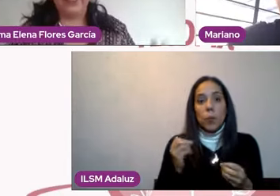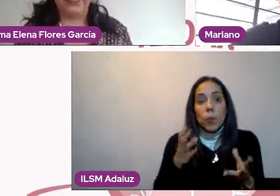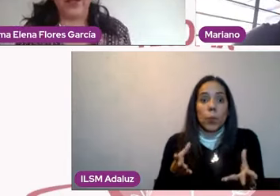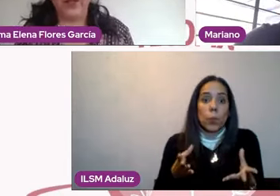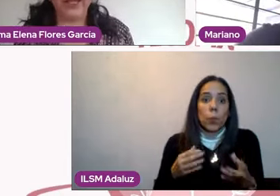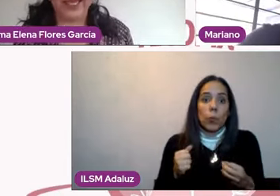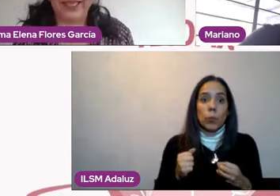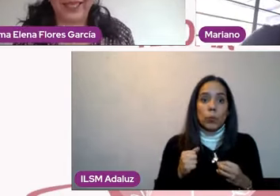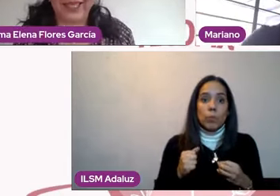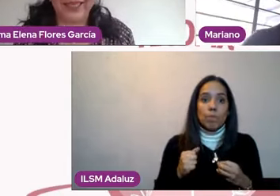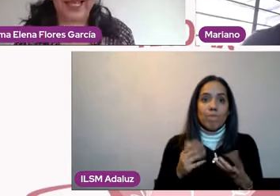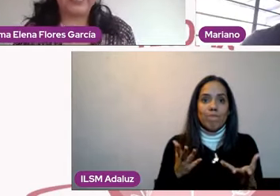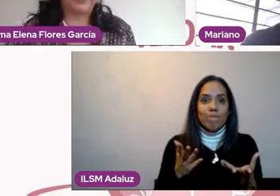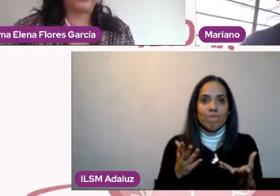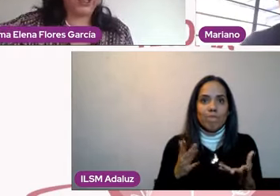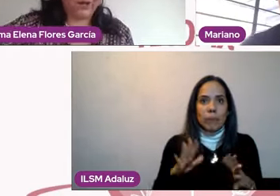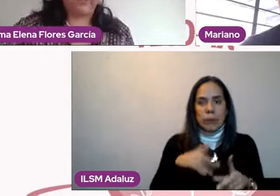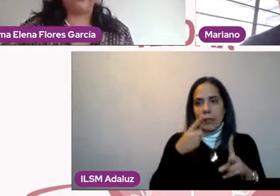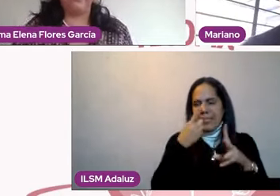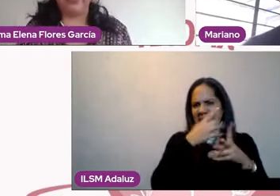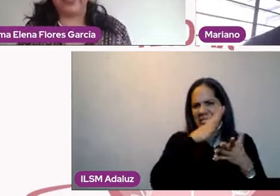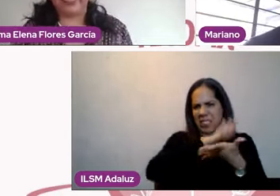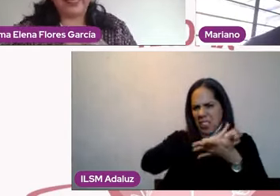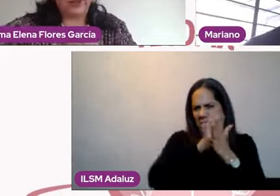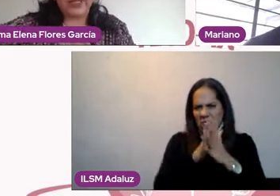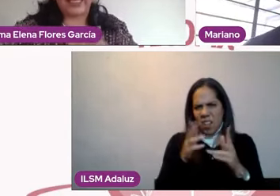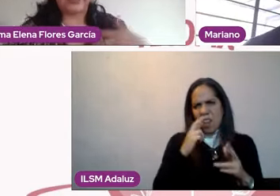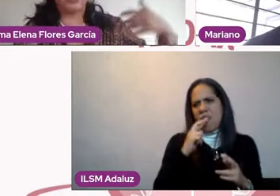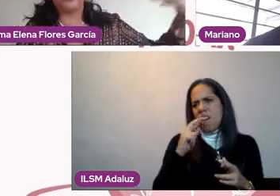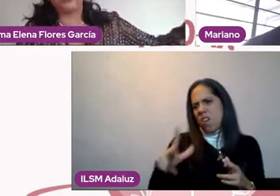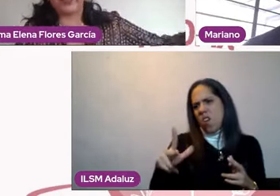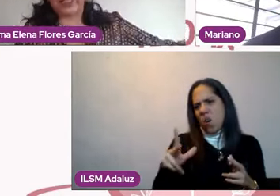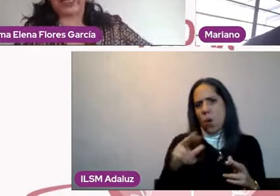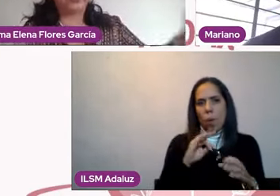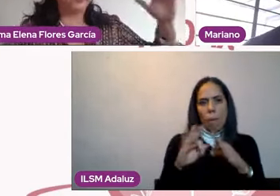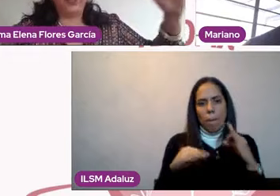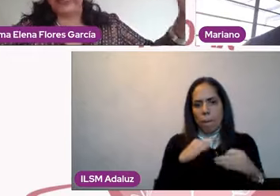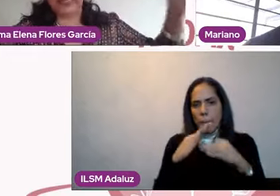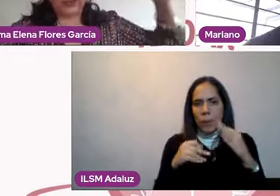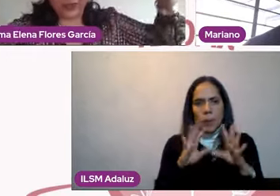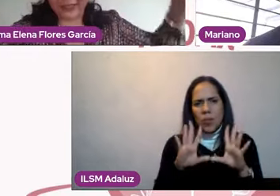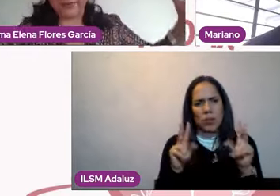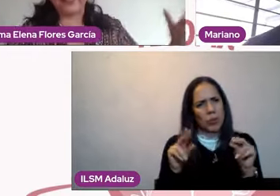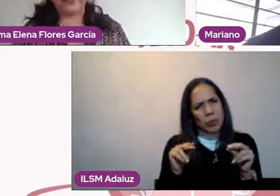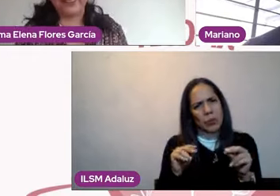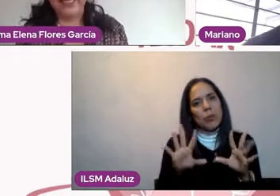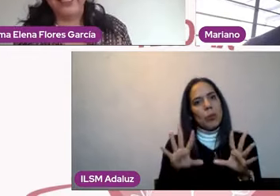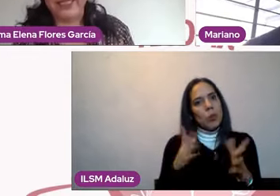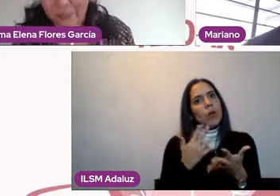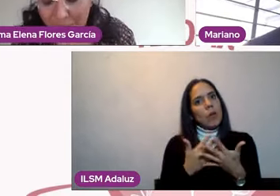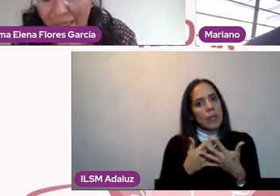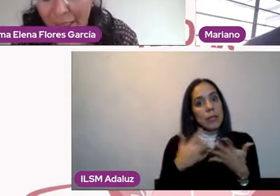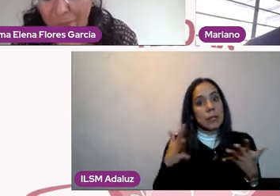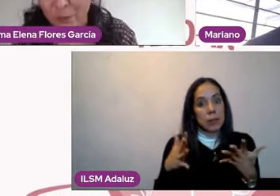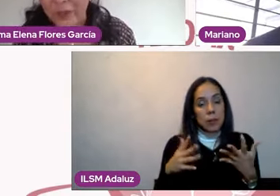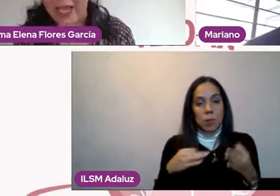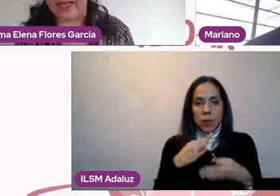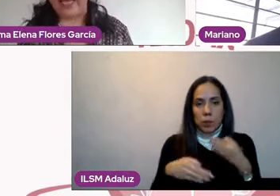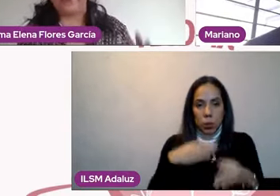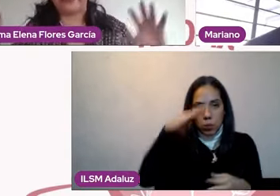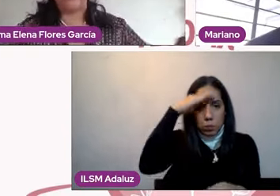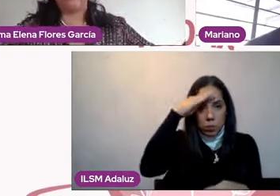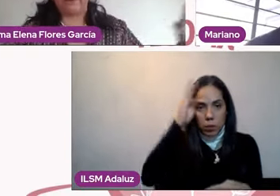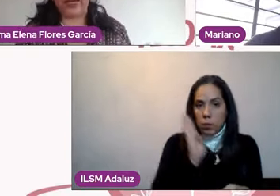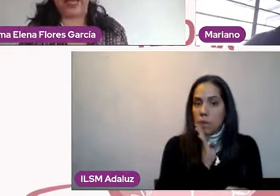laceración, ¿no? Él es un desgraciado, ella es una desgraciada, ¿no? Estas cosas que a veces queremos